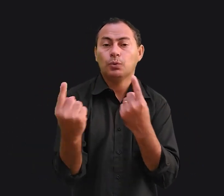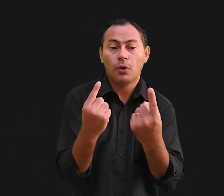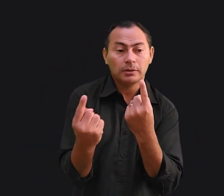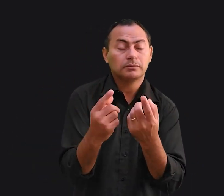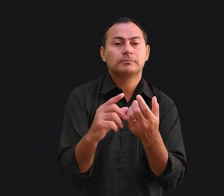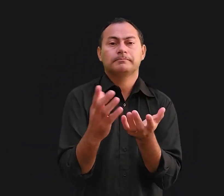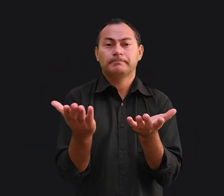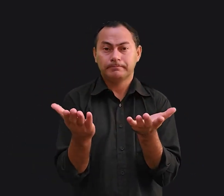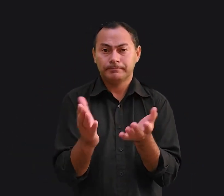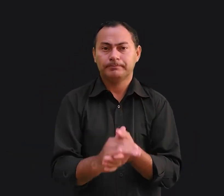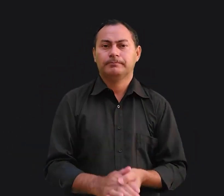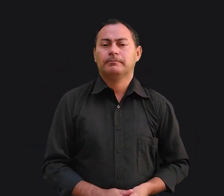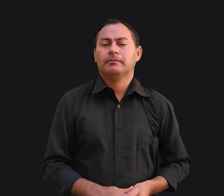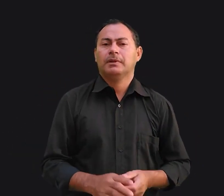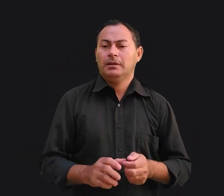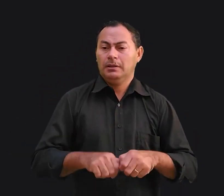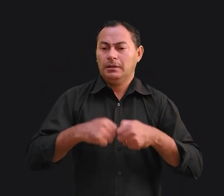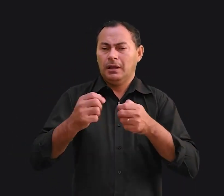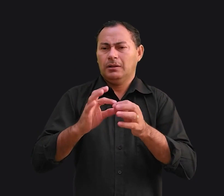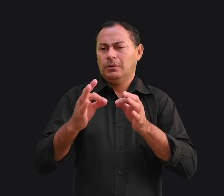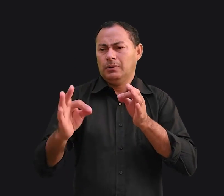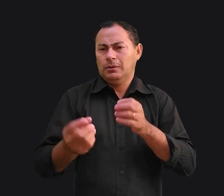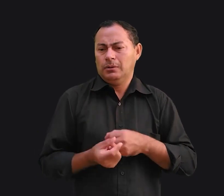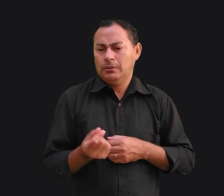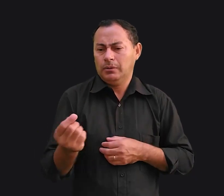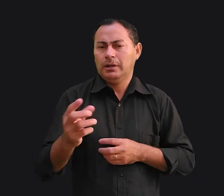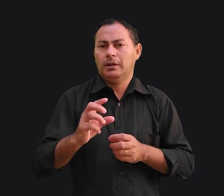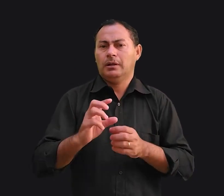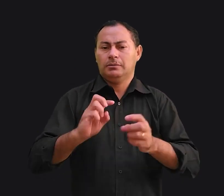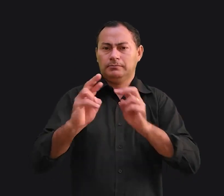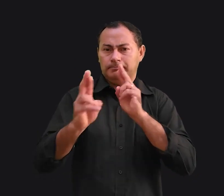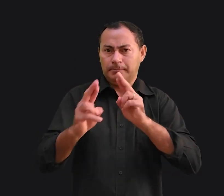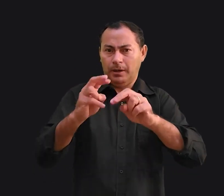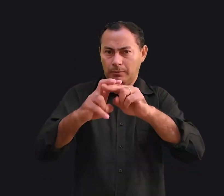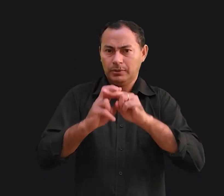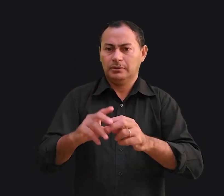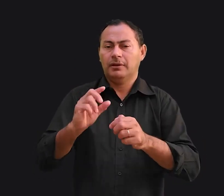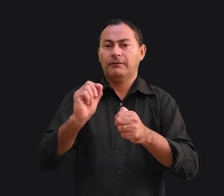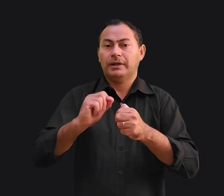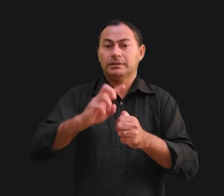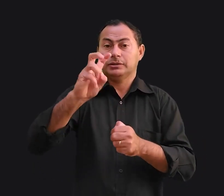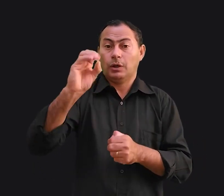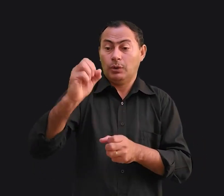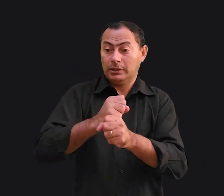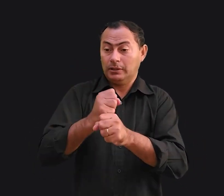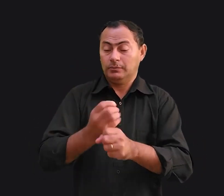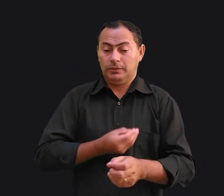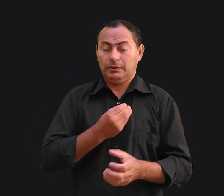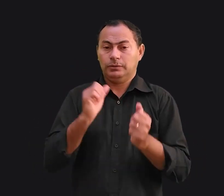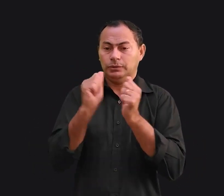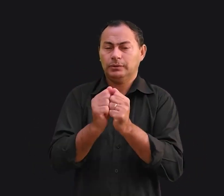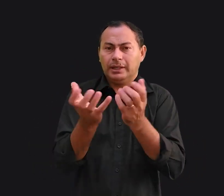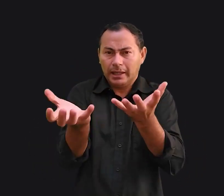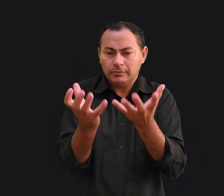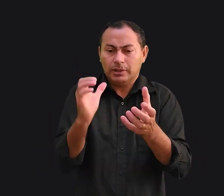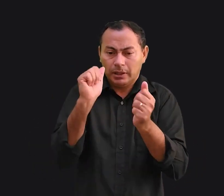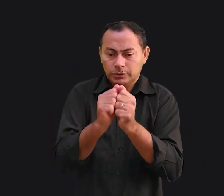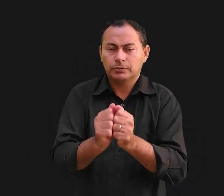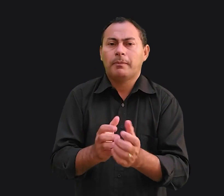outro. Isso dá longevidade ao relacionamento. Por isso que faz 50 anos que vivemos juntos e queremos ficar juntos por